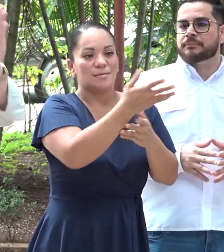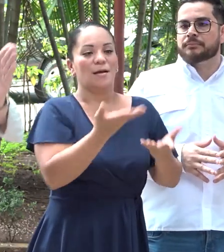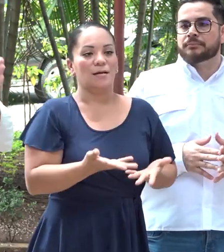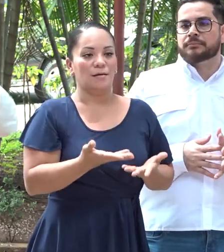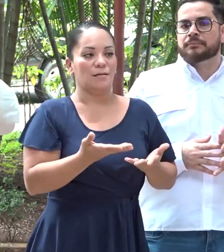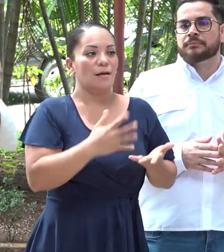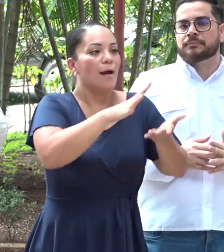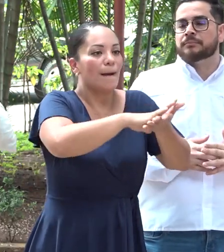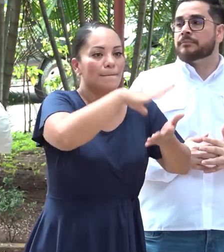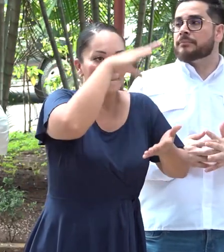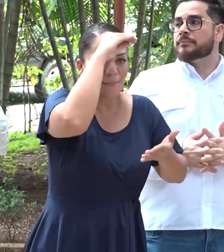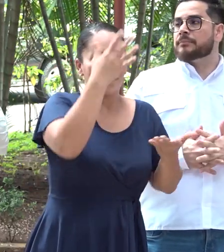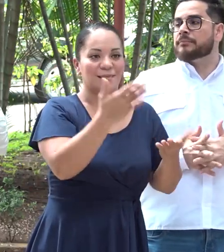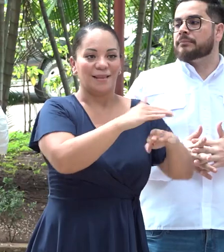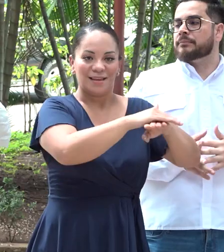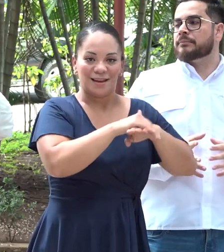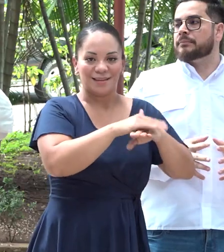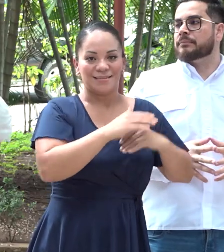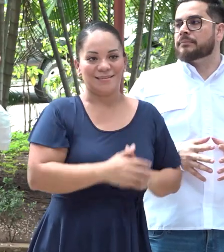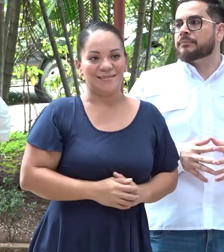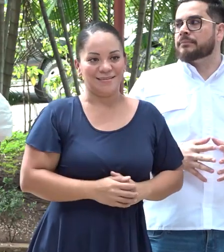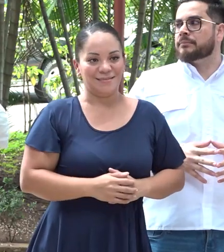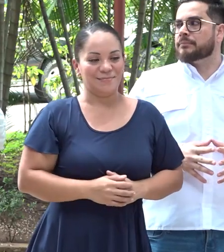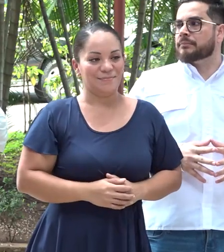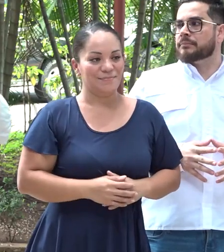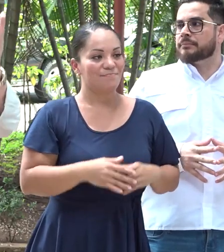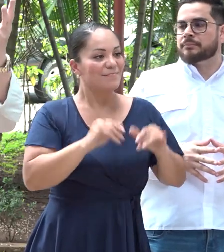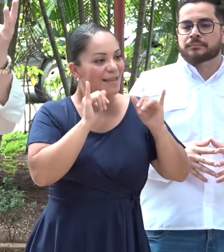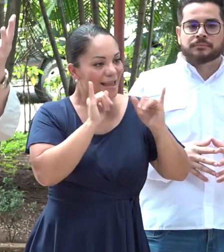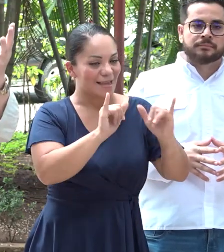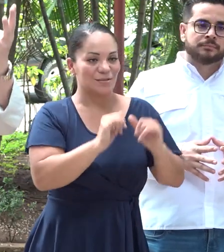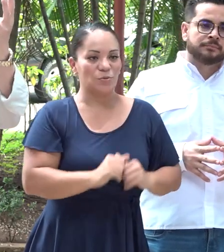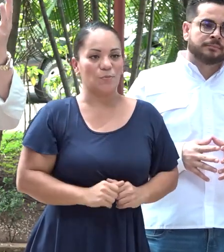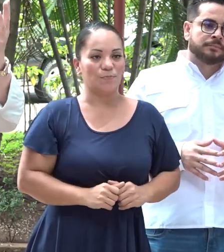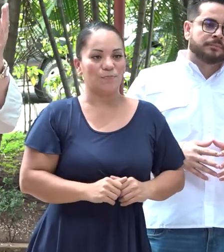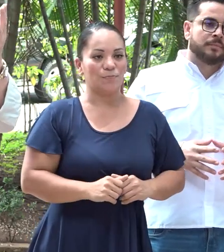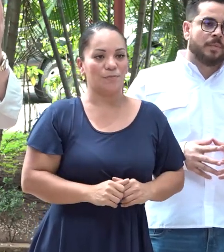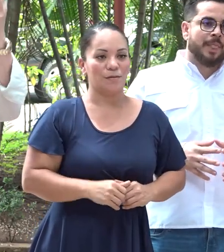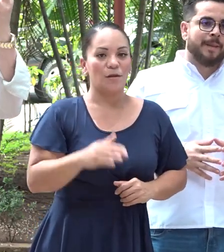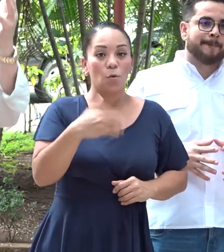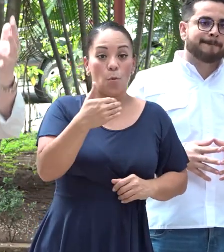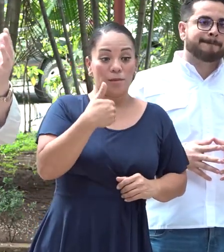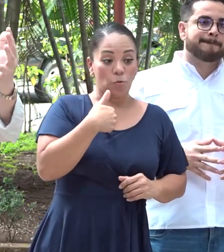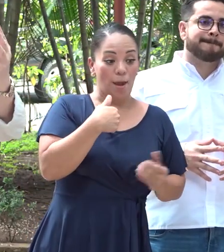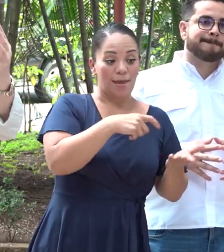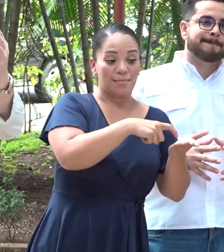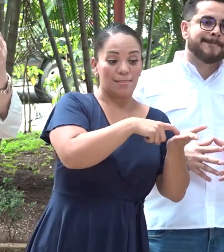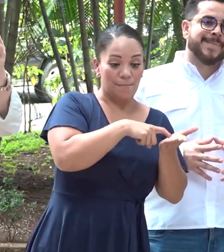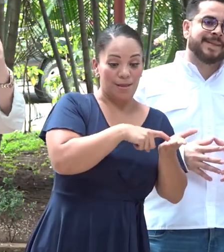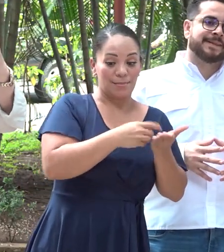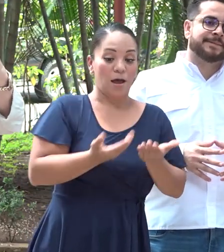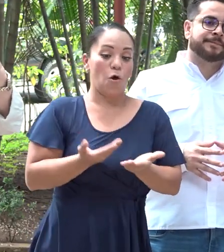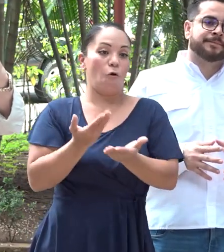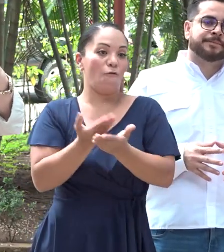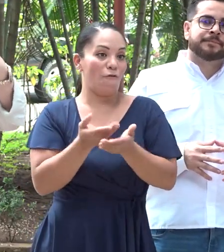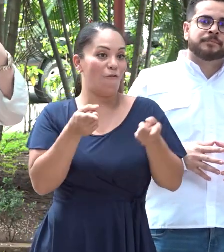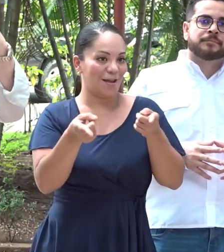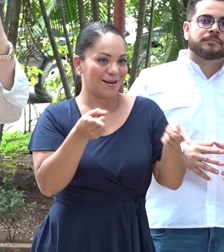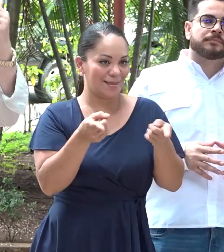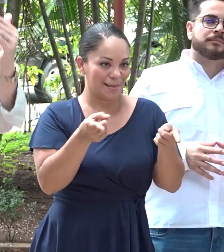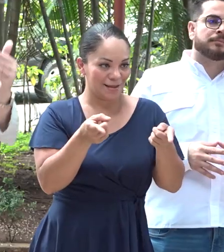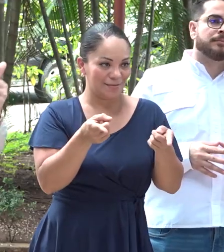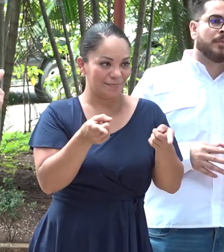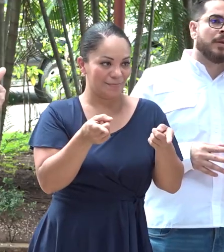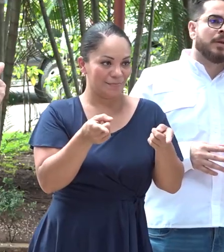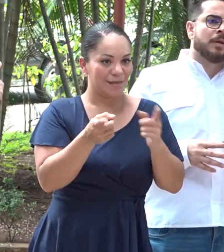humano para que aprenda inglés. Eso es. Y ya cuando hay la demanda y la oferta, entonces, en